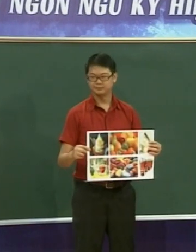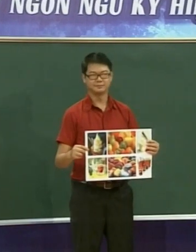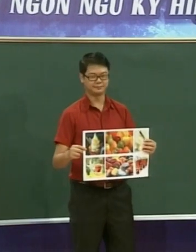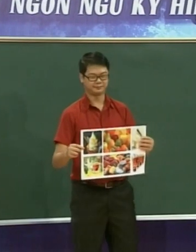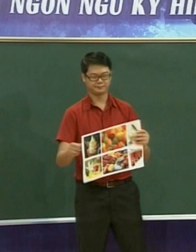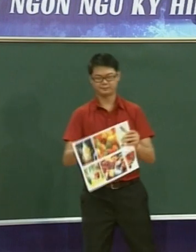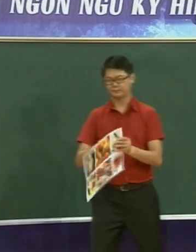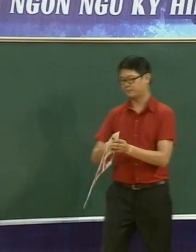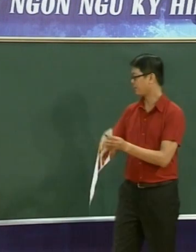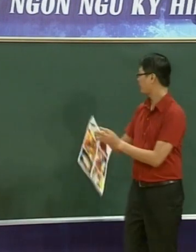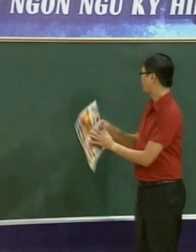Các em hãy cùng quan sát bức tranh này